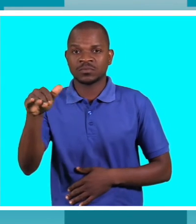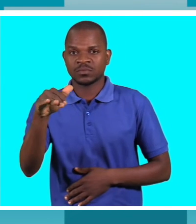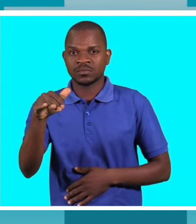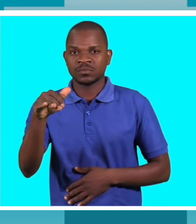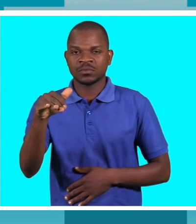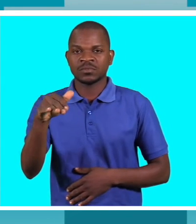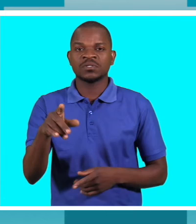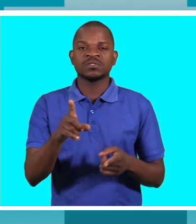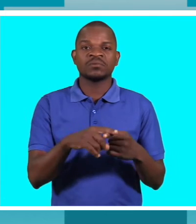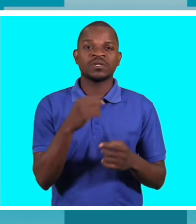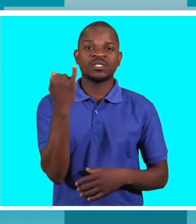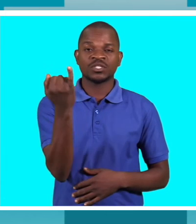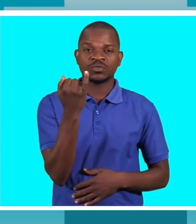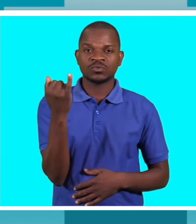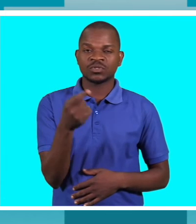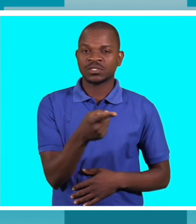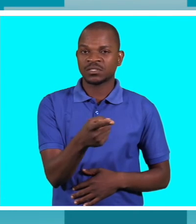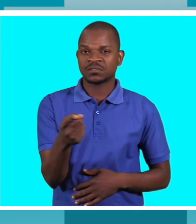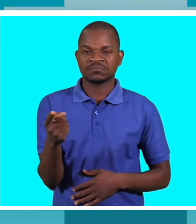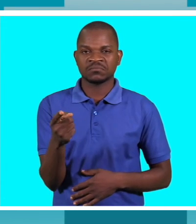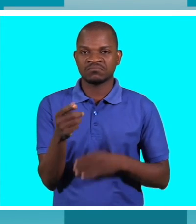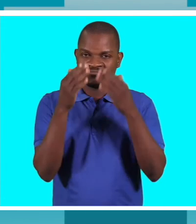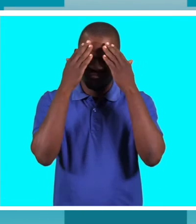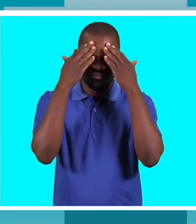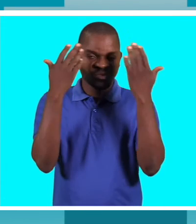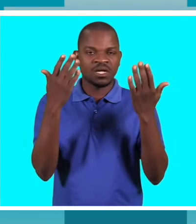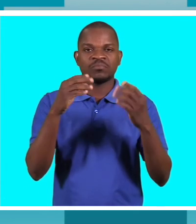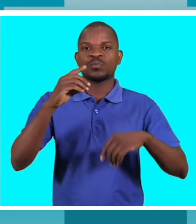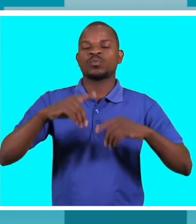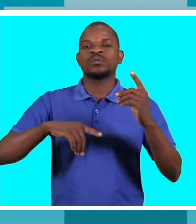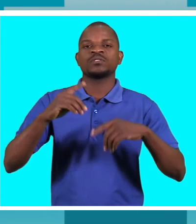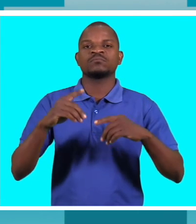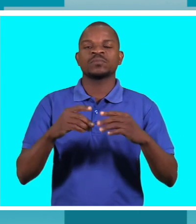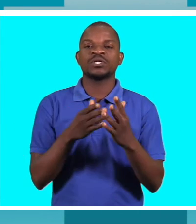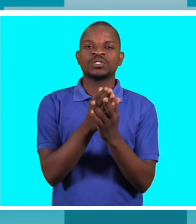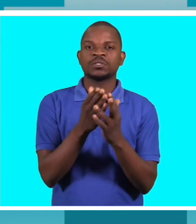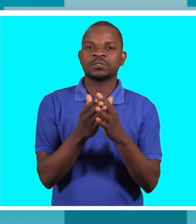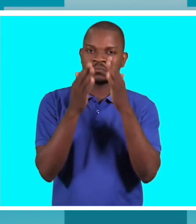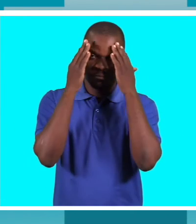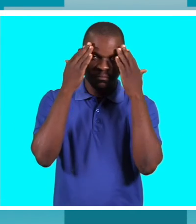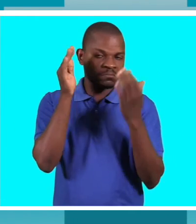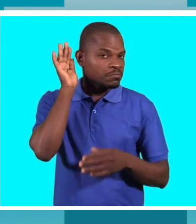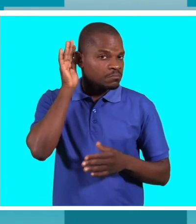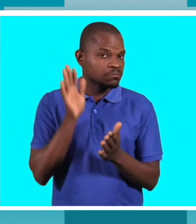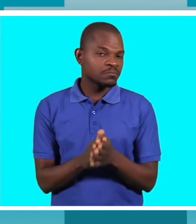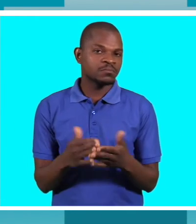próprias instituições dominam as políticas as estratégias que são